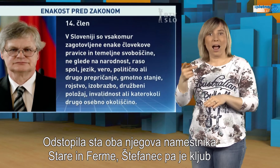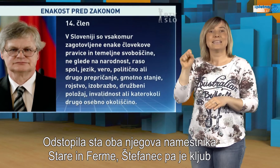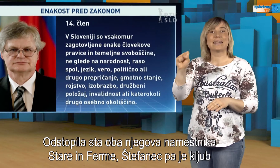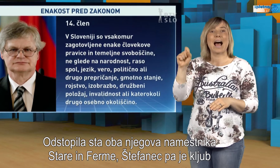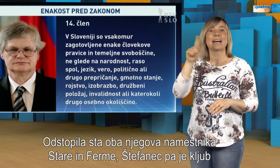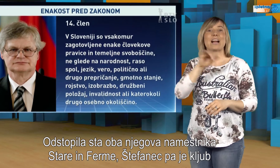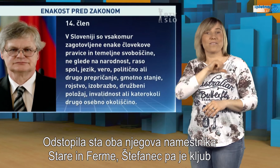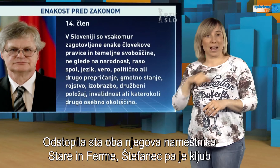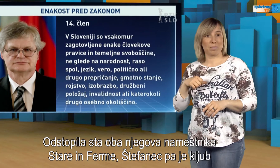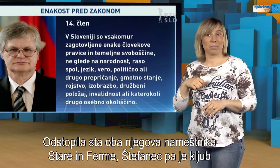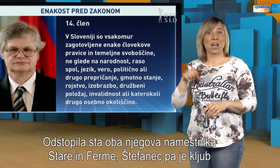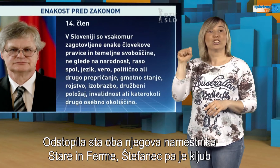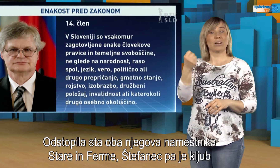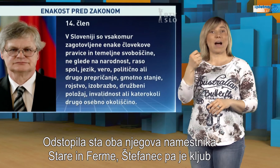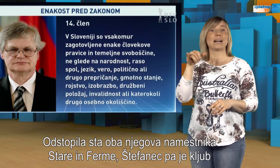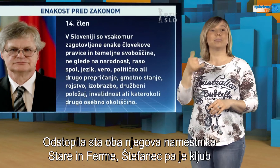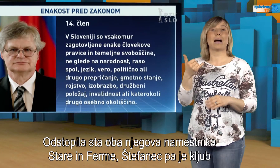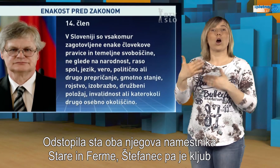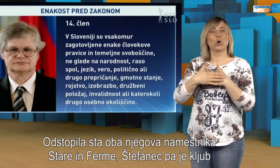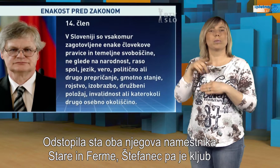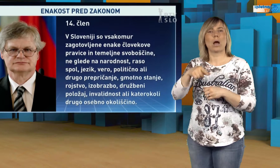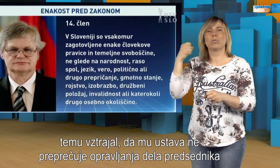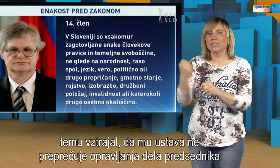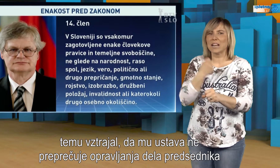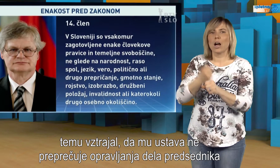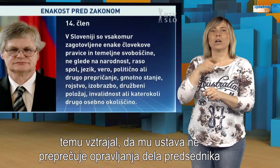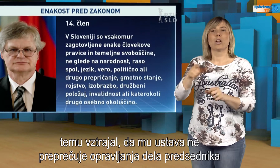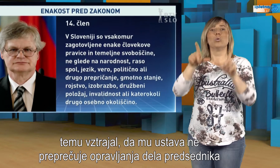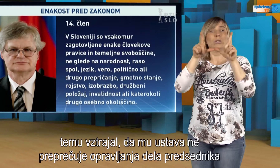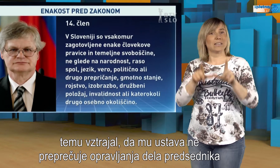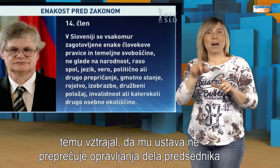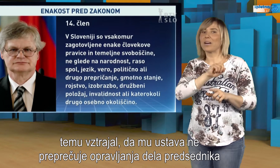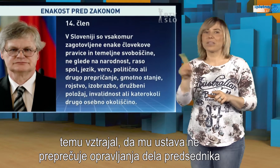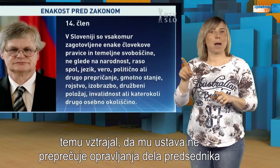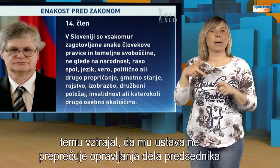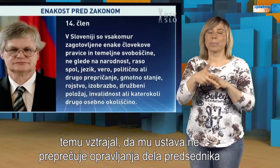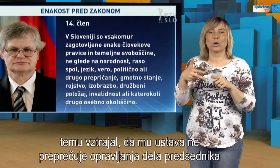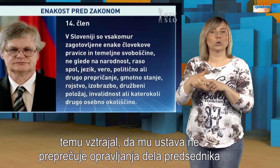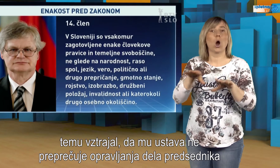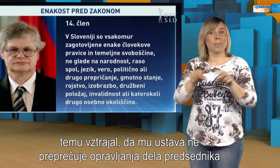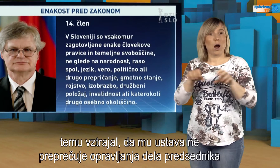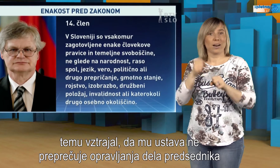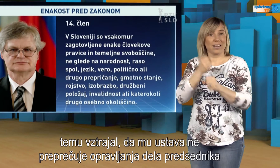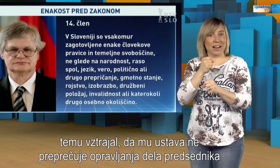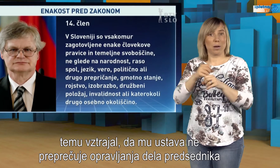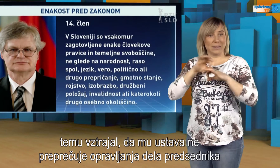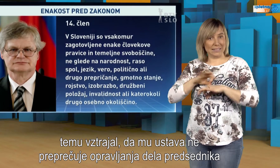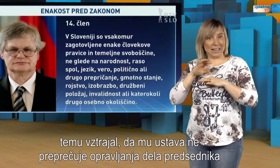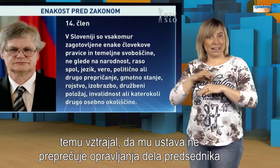ferme, Štefanec pa je kljub temu ustrajal, da mu ustava ne preprečuje opravljanje dela predsednika komisije samo zaradi